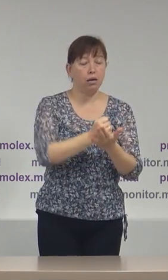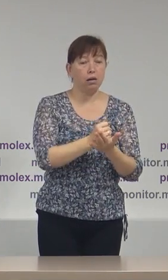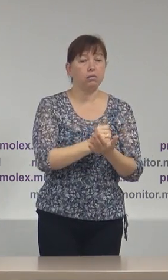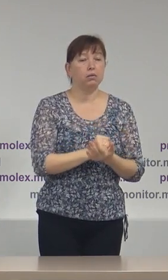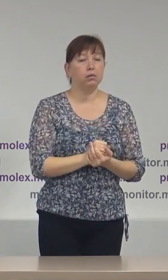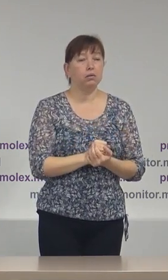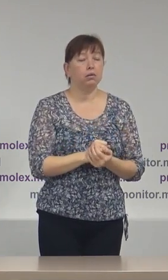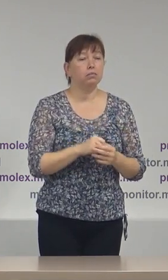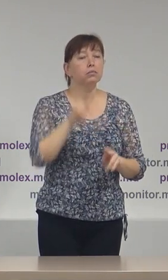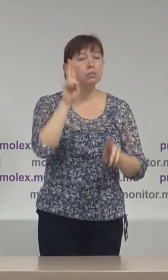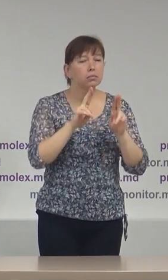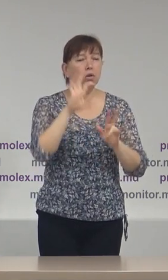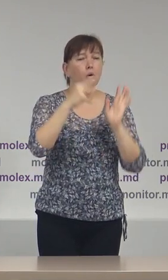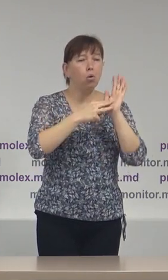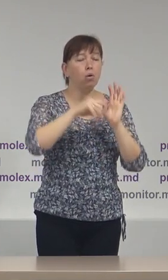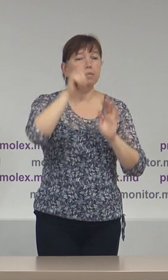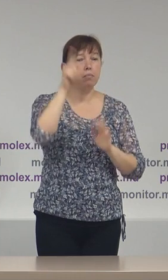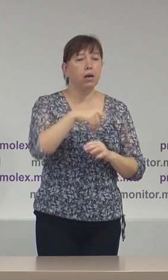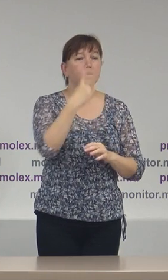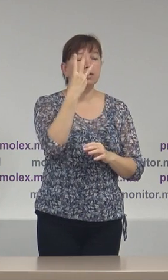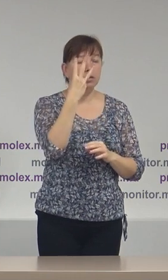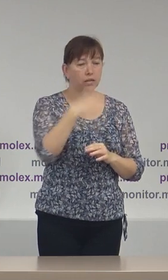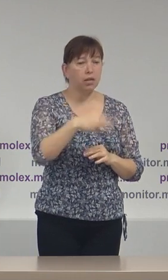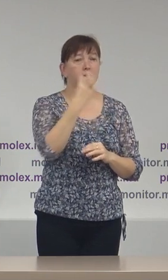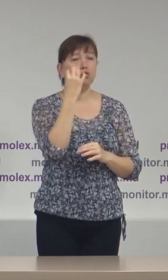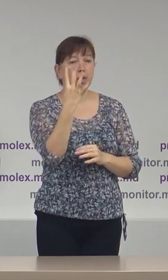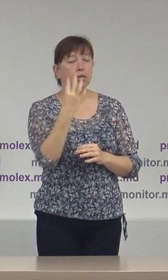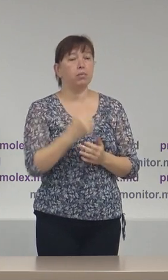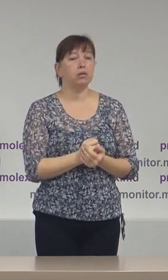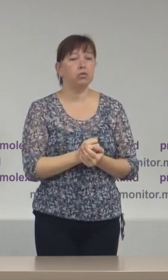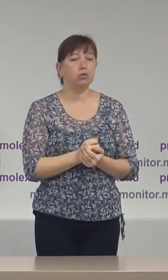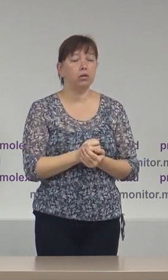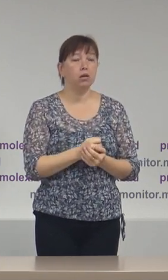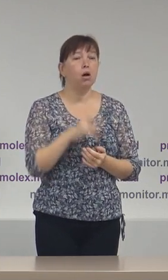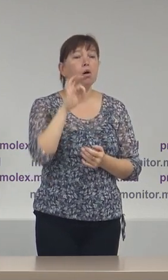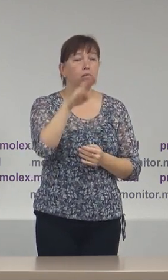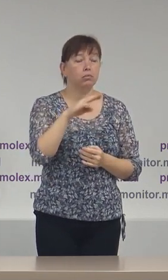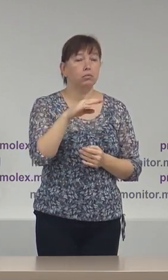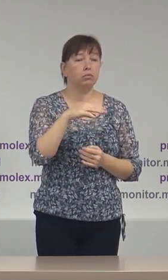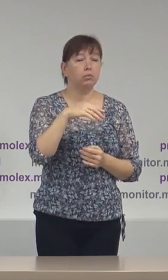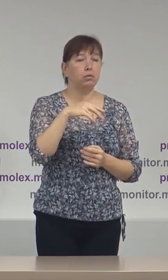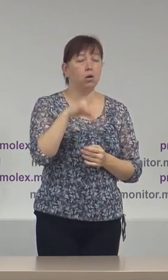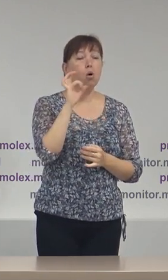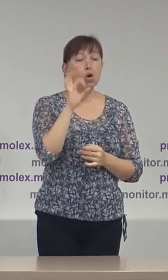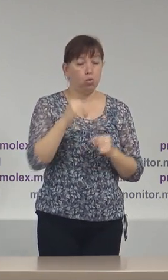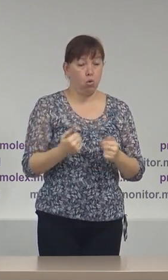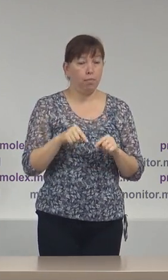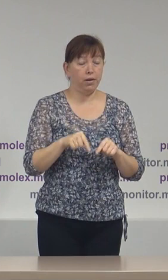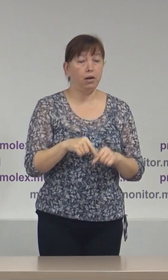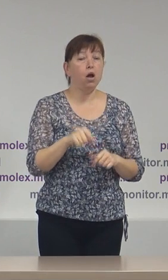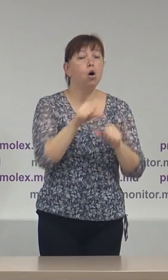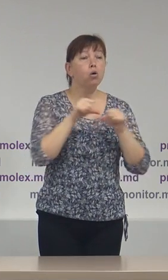numărul 8-30-14 din octombrie curient în care